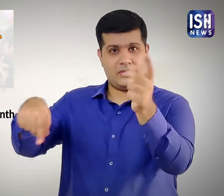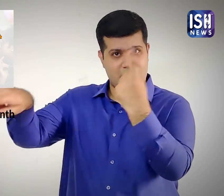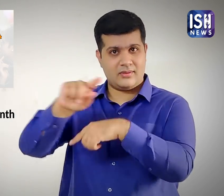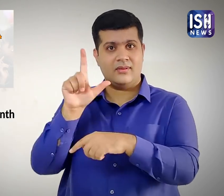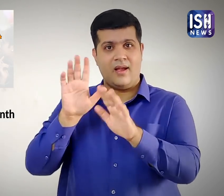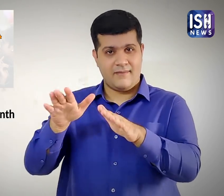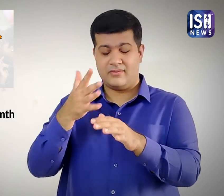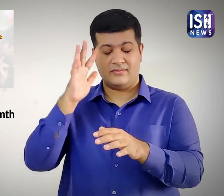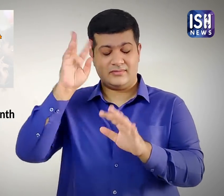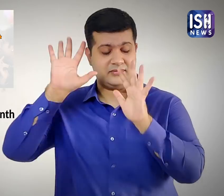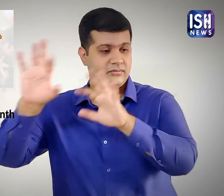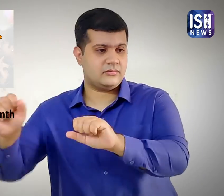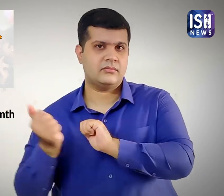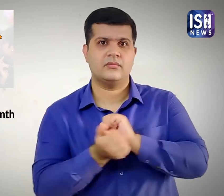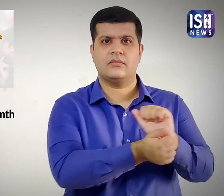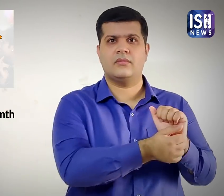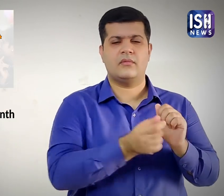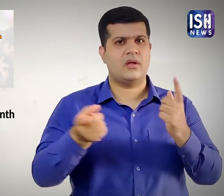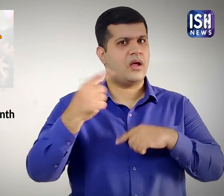था।